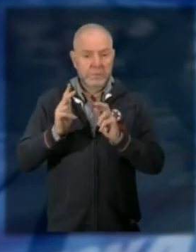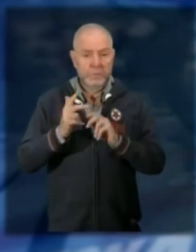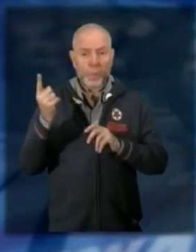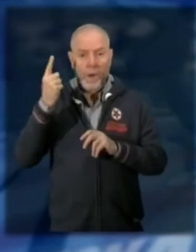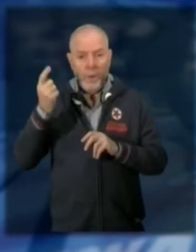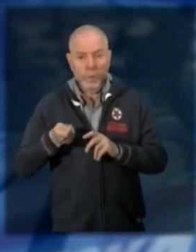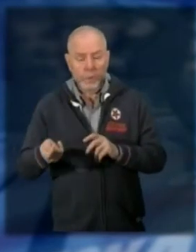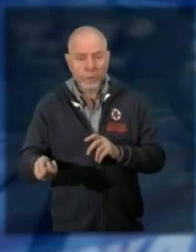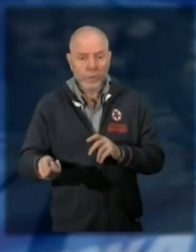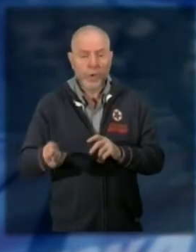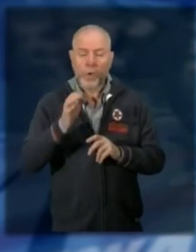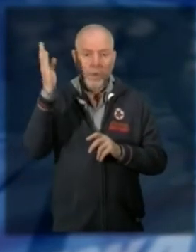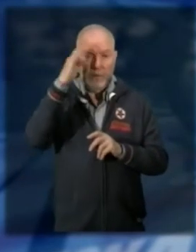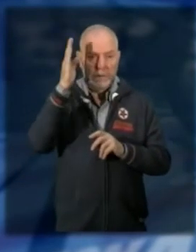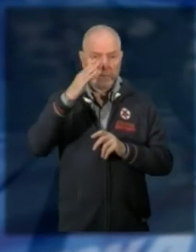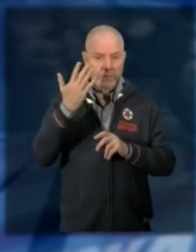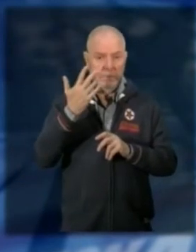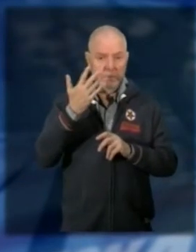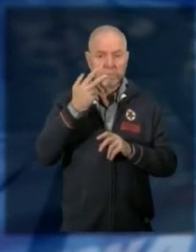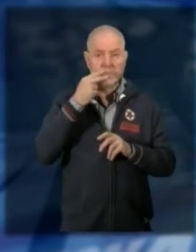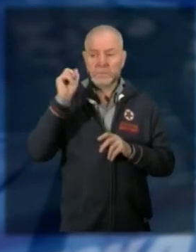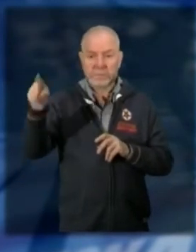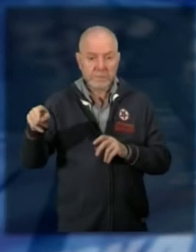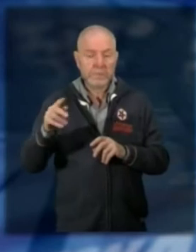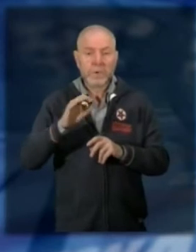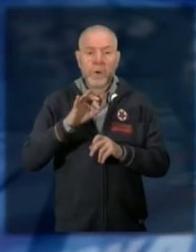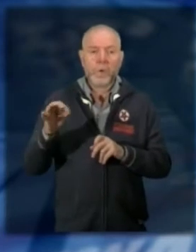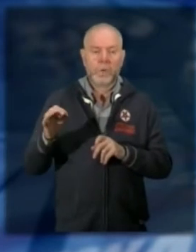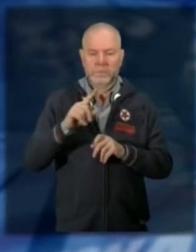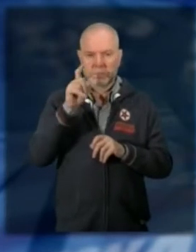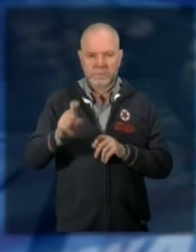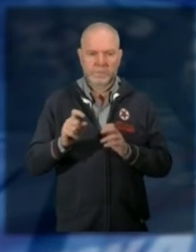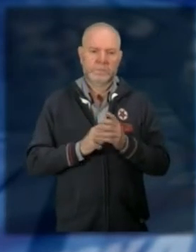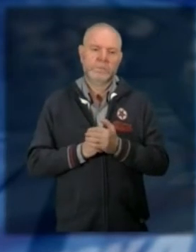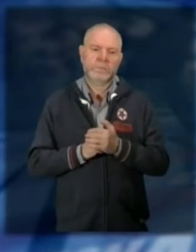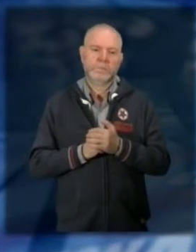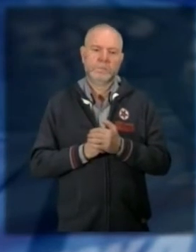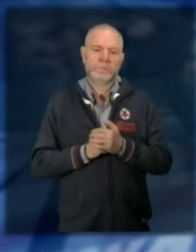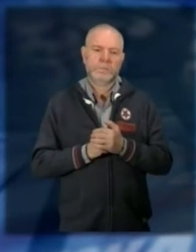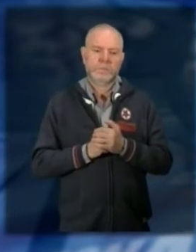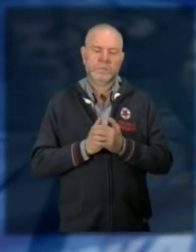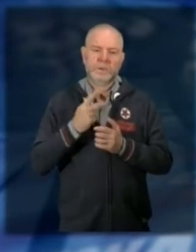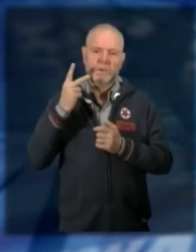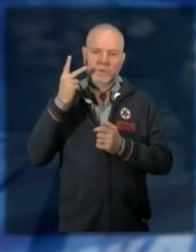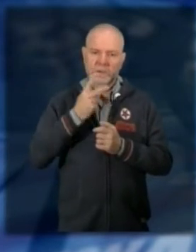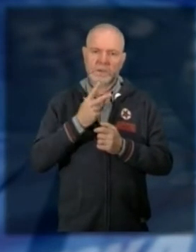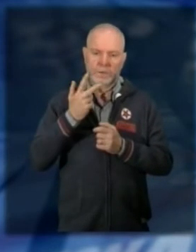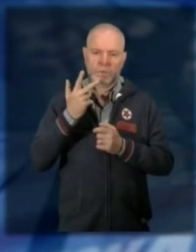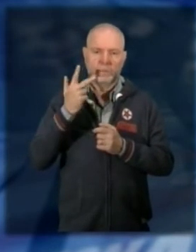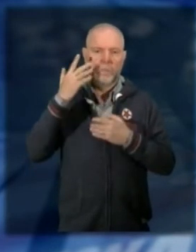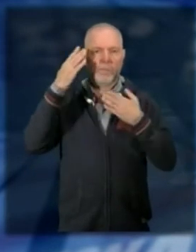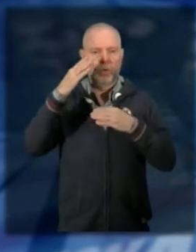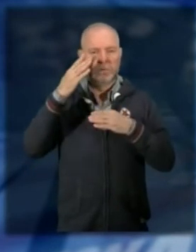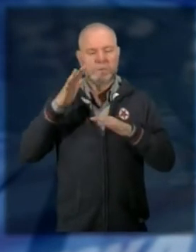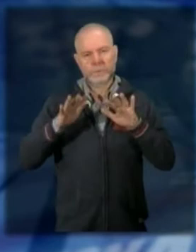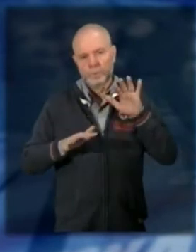doloso del semplice gesto di un passante che incautamente aveva gettato un mozzicone acceso dai primi riscontri i sospetti degli uomini del commissario